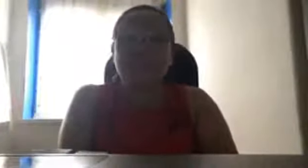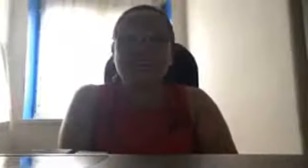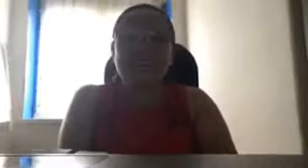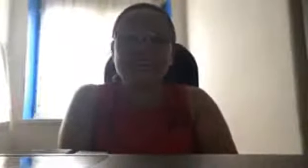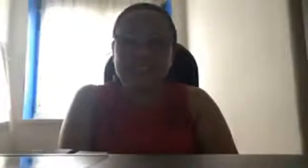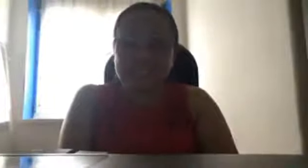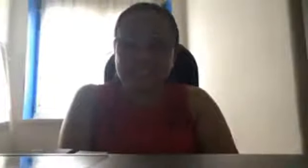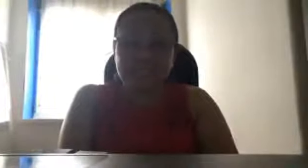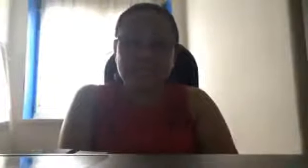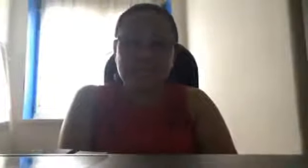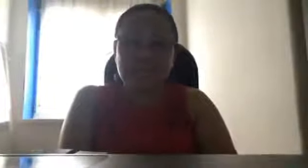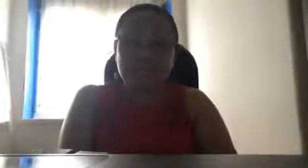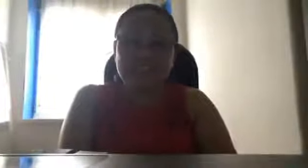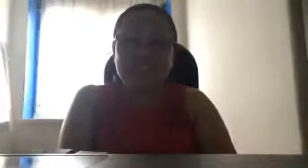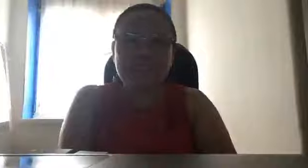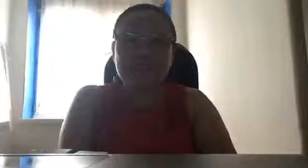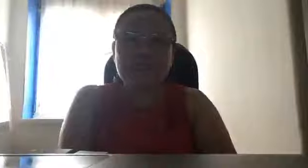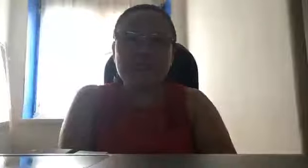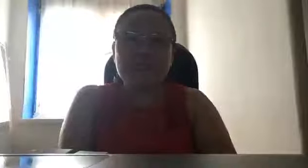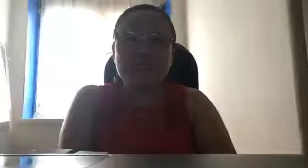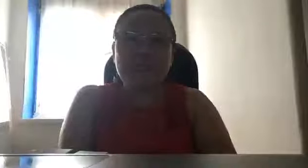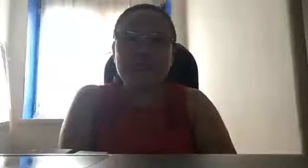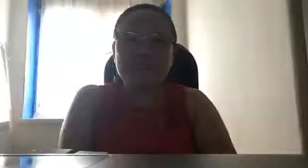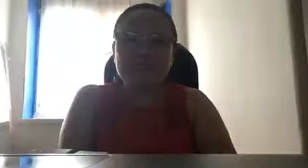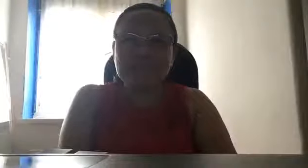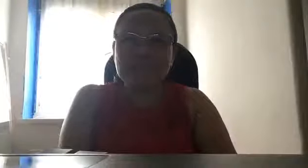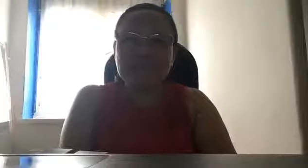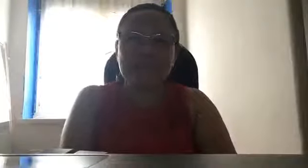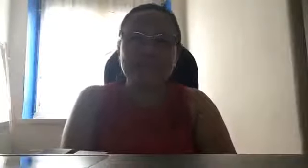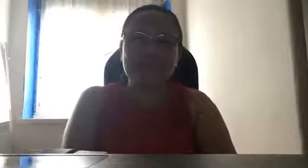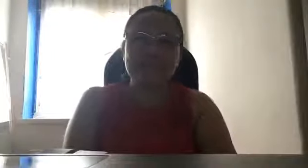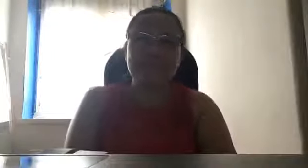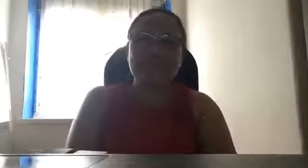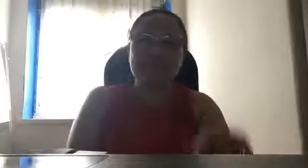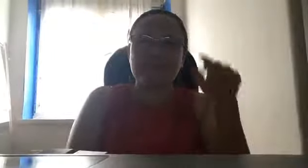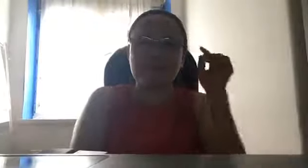Yeah, guys. Nandito naman po tayo. Makikim.